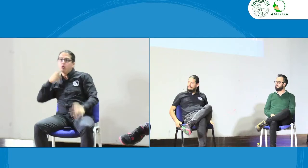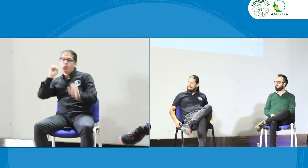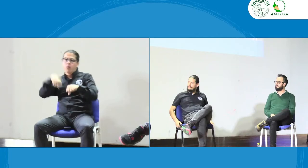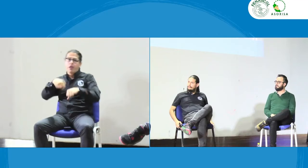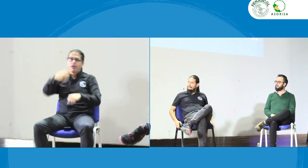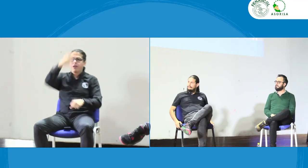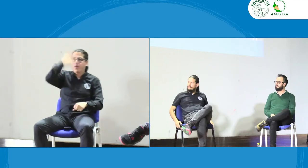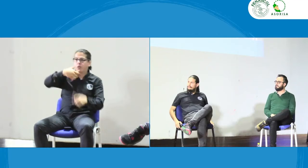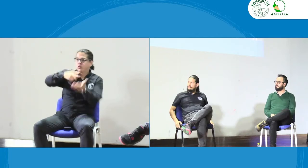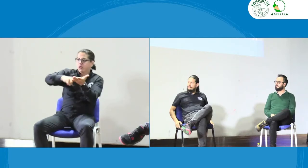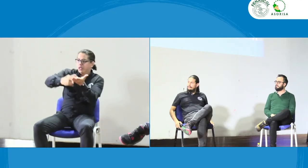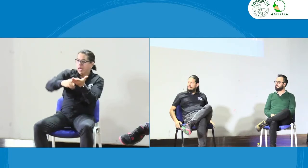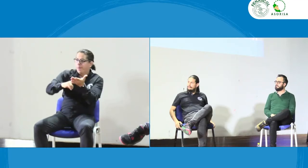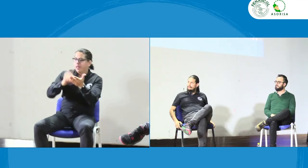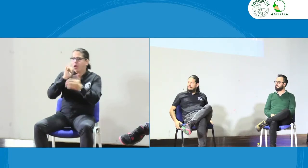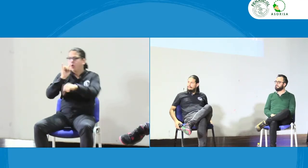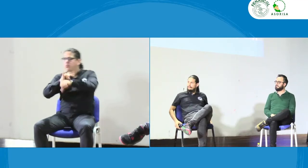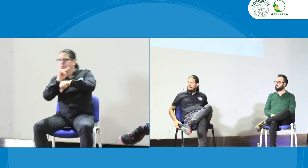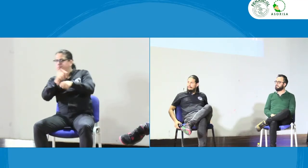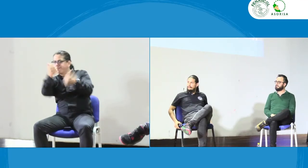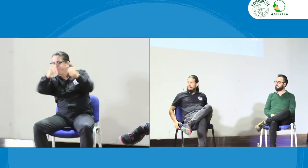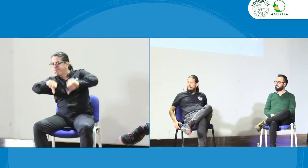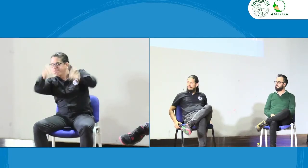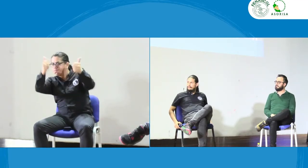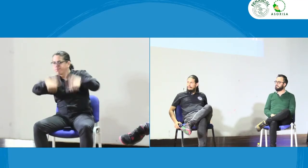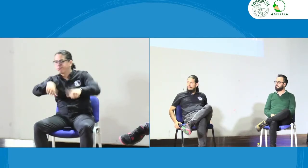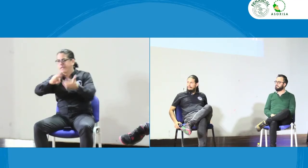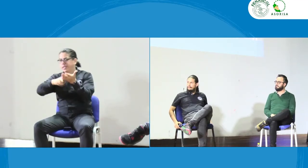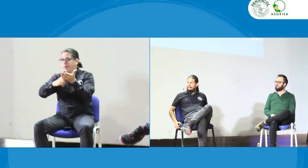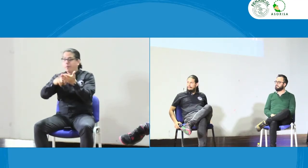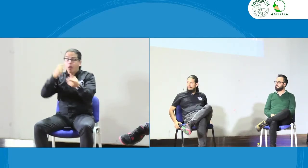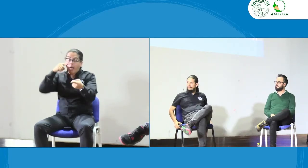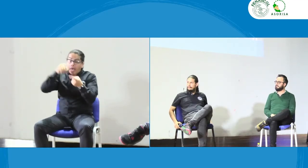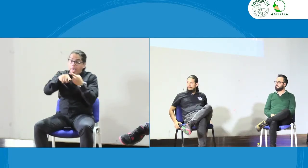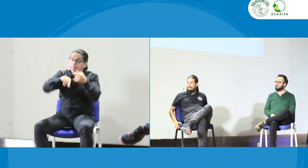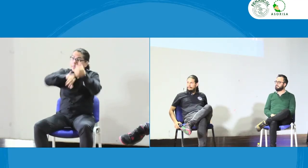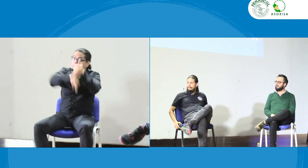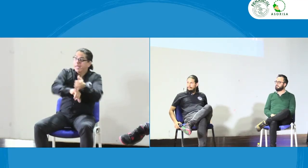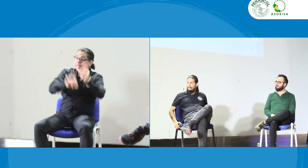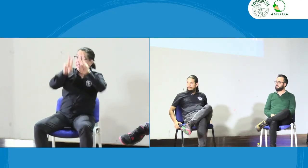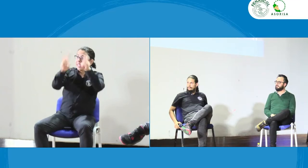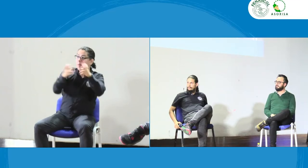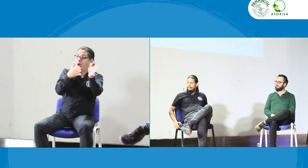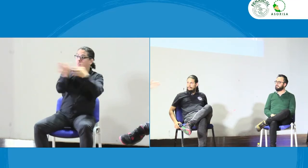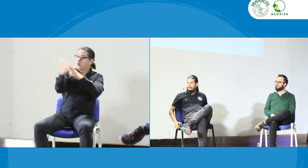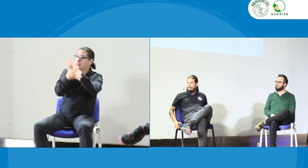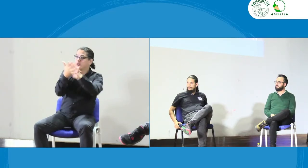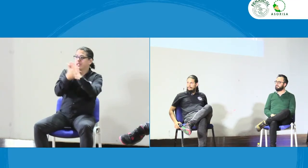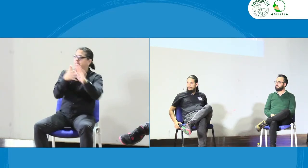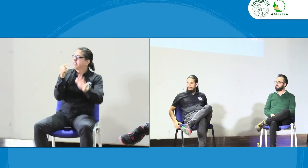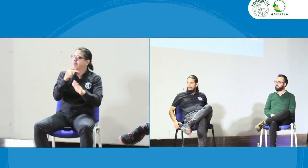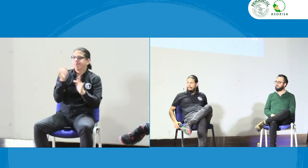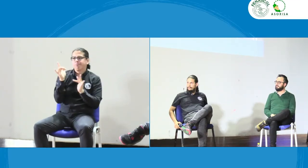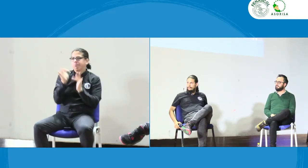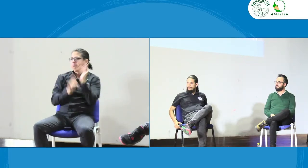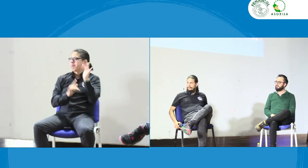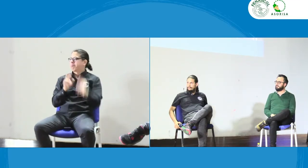o no sé las organizaciones de sordos o sea una evaluación de intérpretes que pueda supervisar el tema